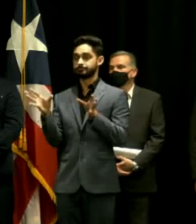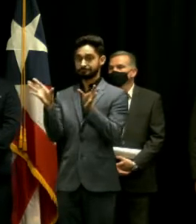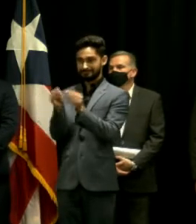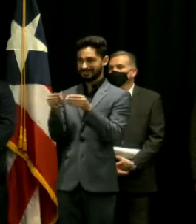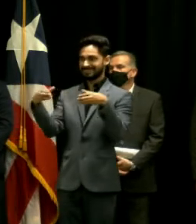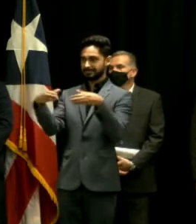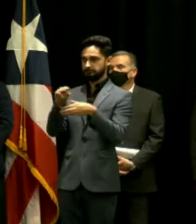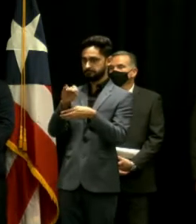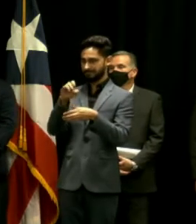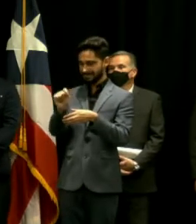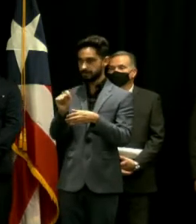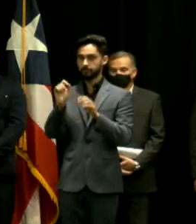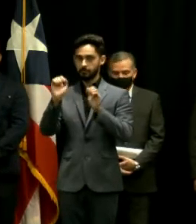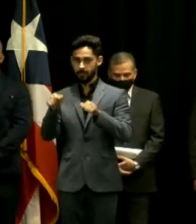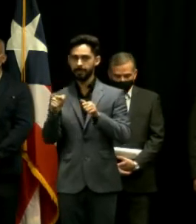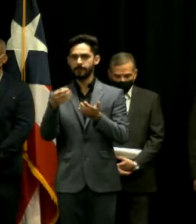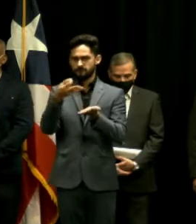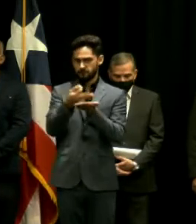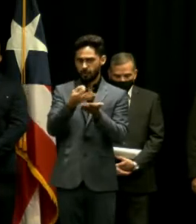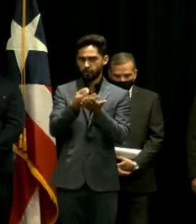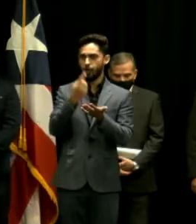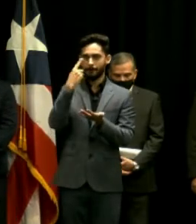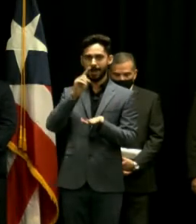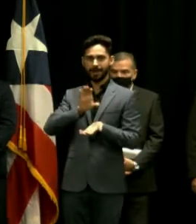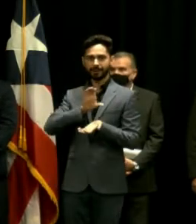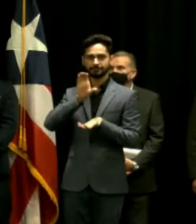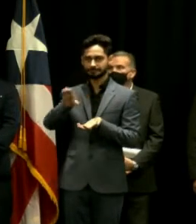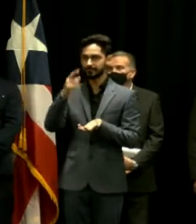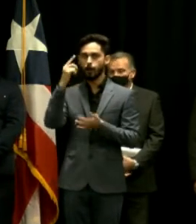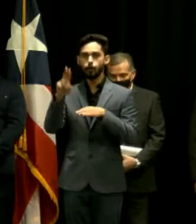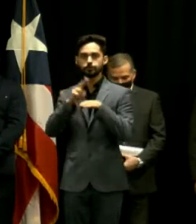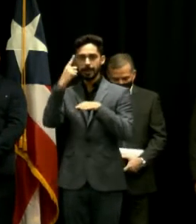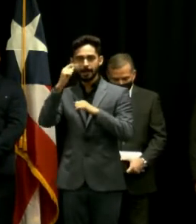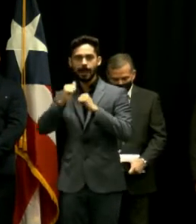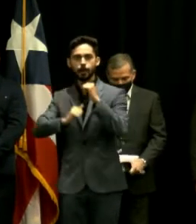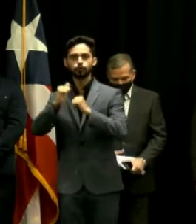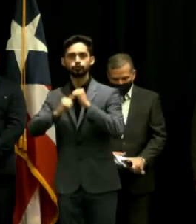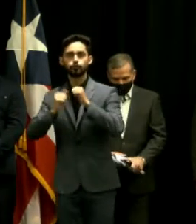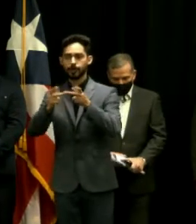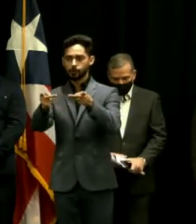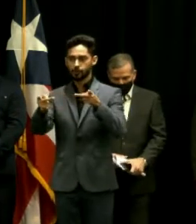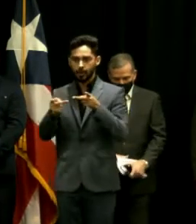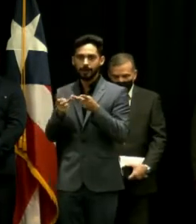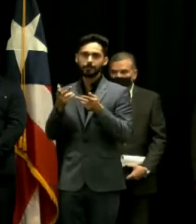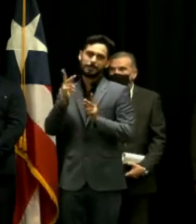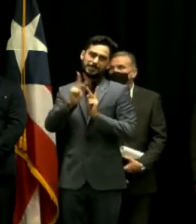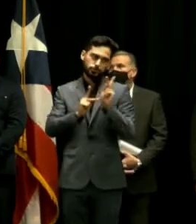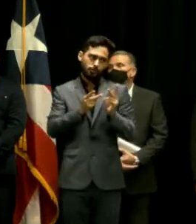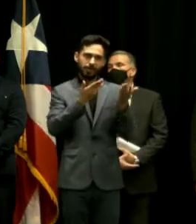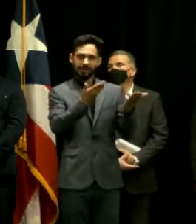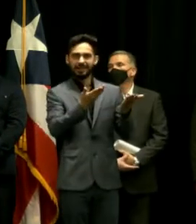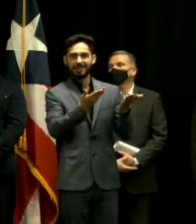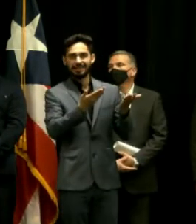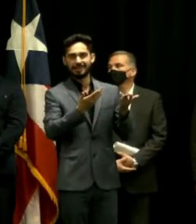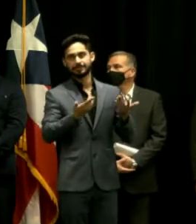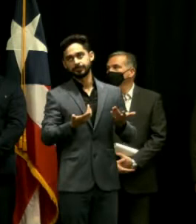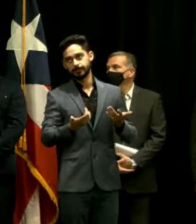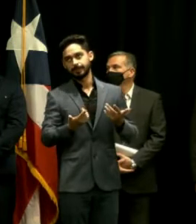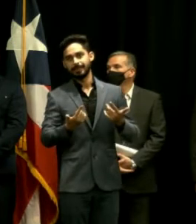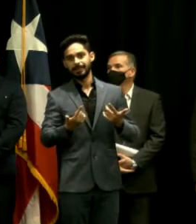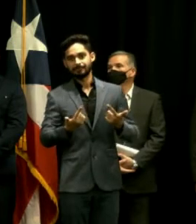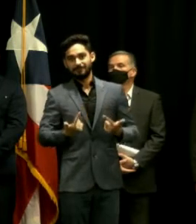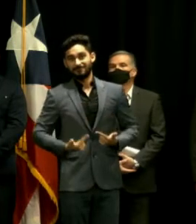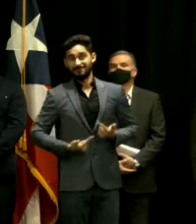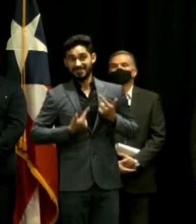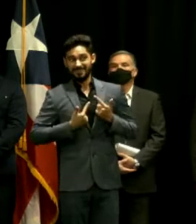por ejemplo el municipio la pudiera operar pero va a ser mucho más atractivo para personal que vive reside en la isla en la isla